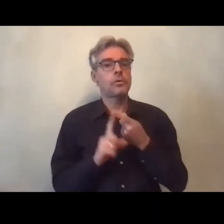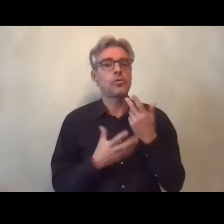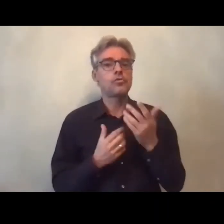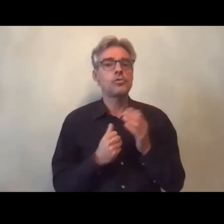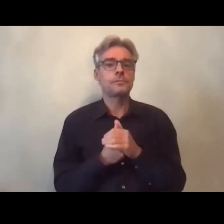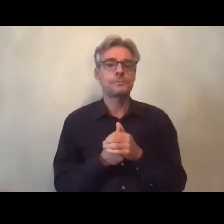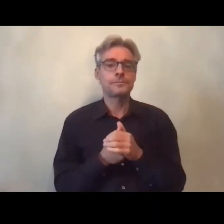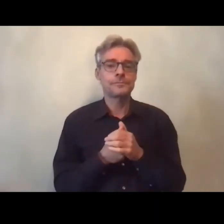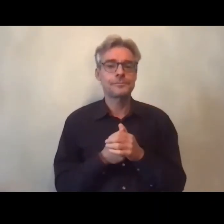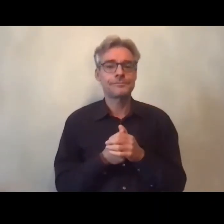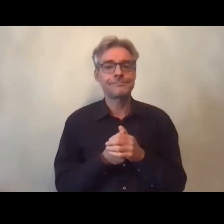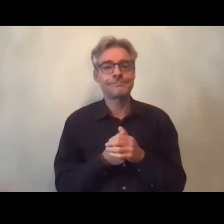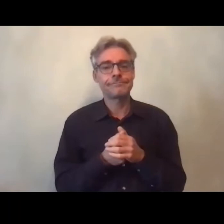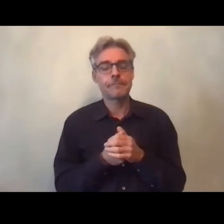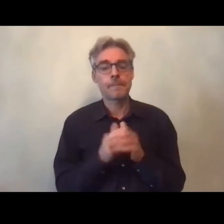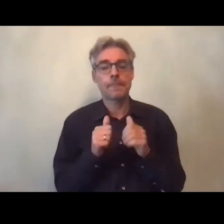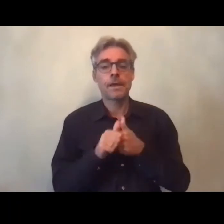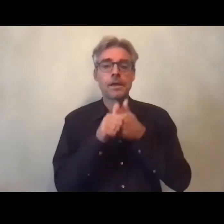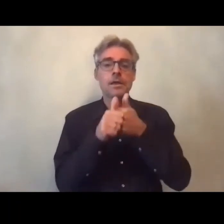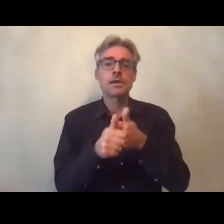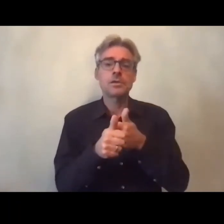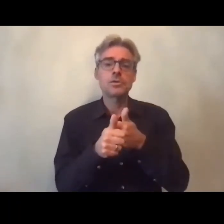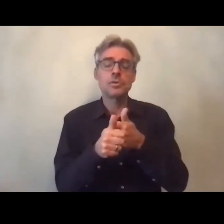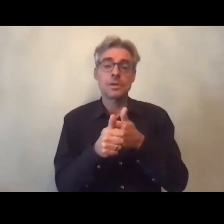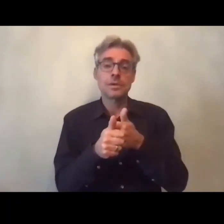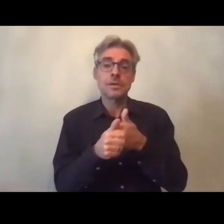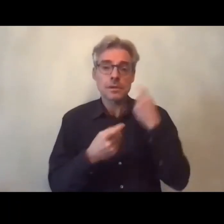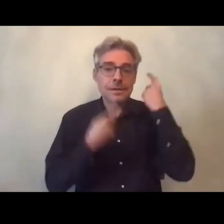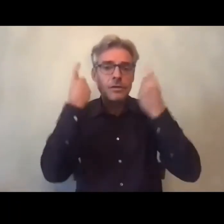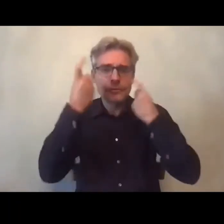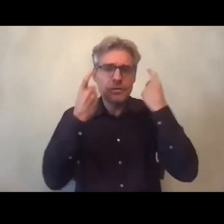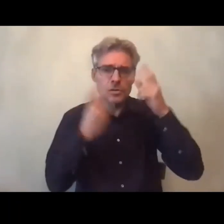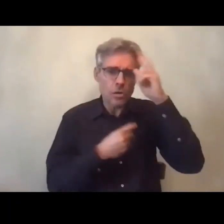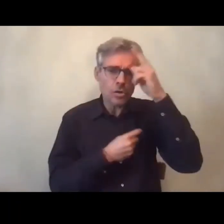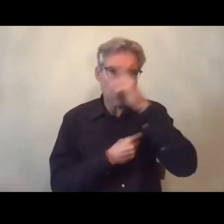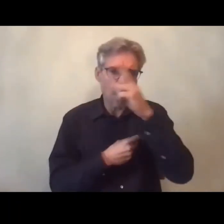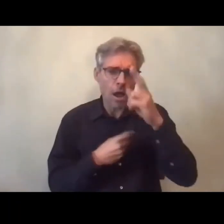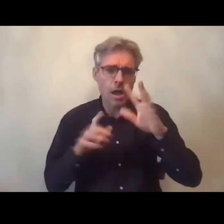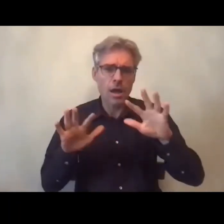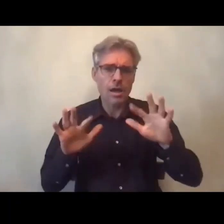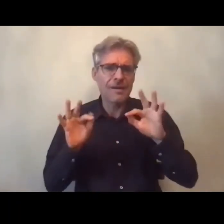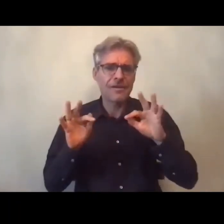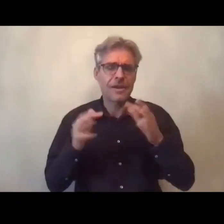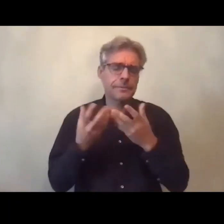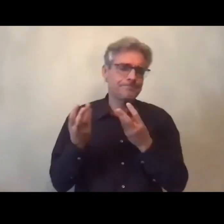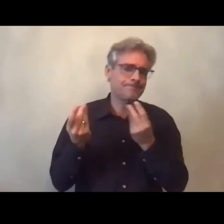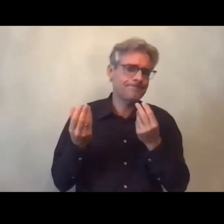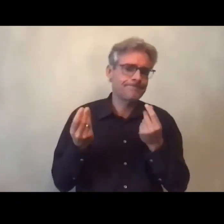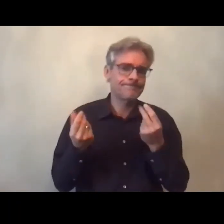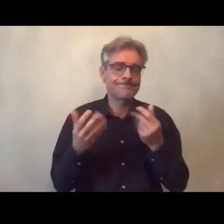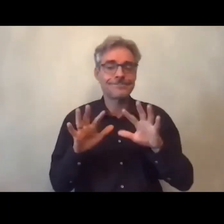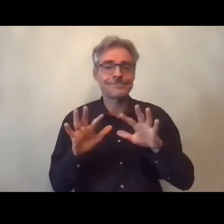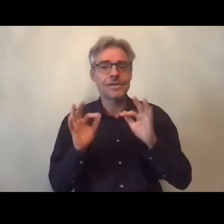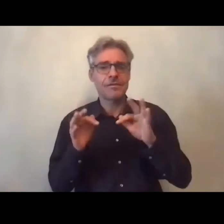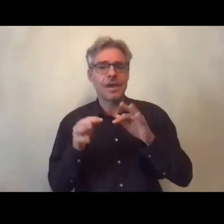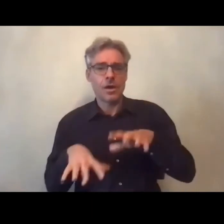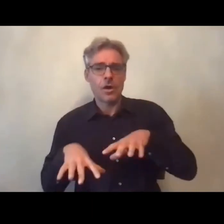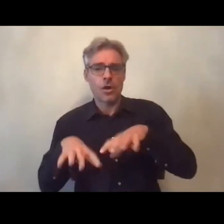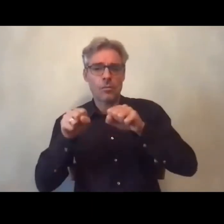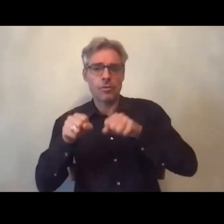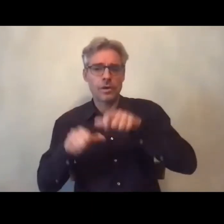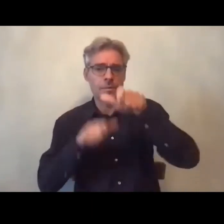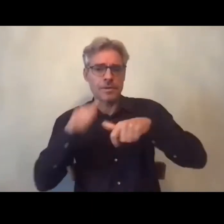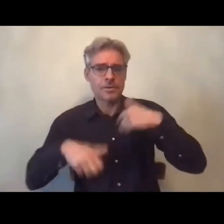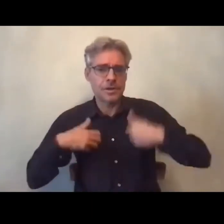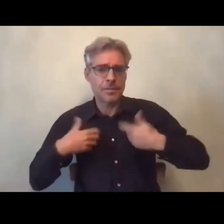s'inscrit dans le prolongement de cette réflexion générale sur les questions d'emploi des personnes